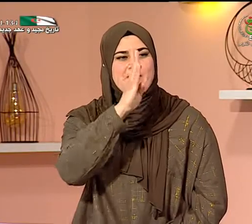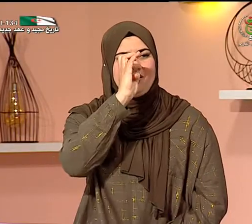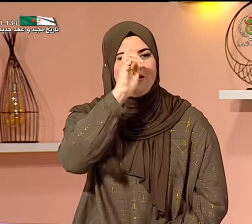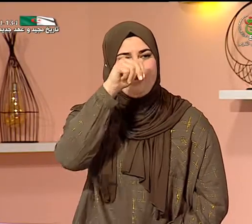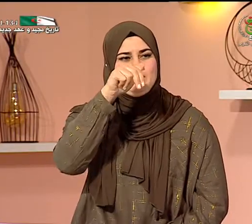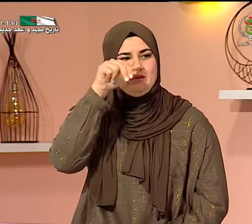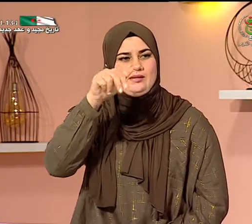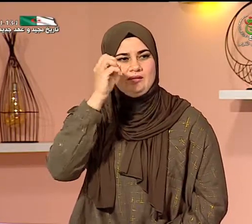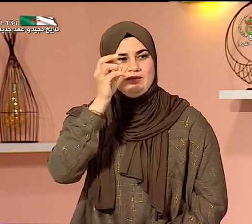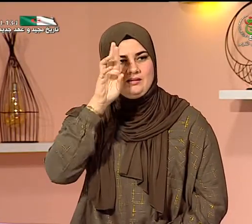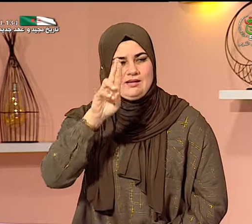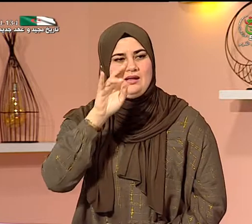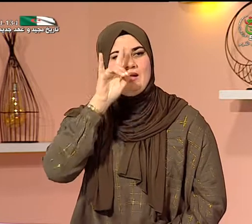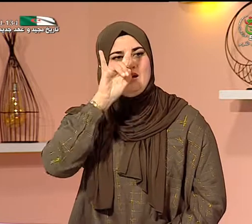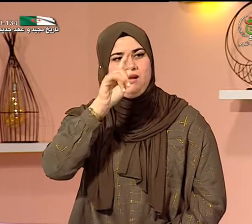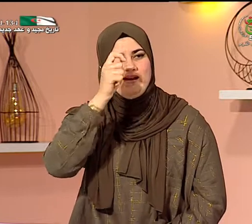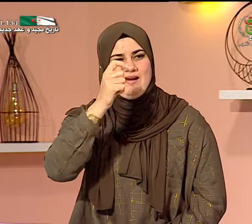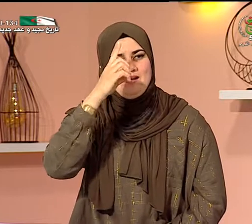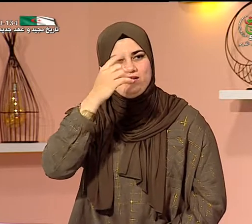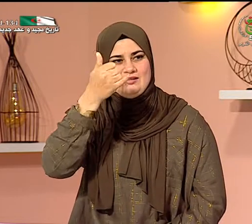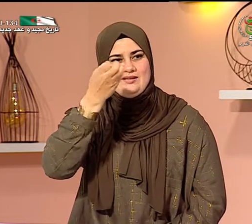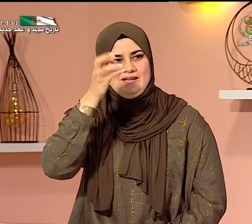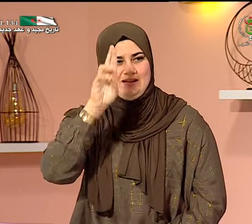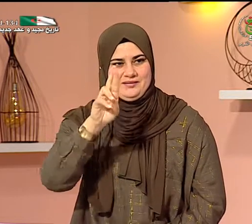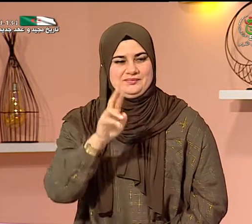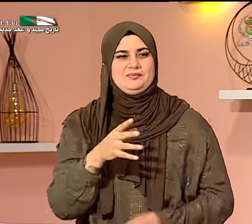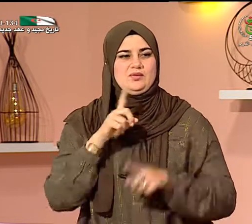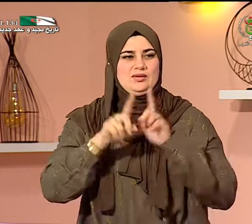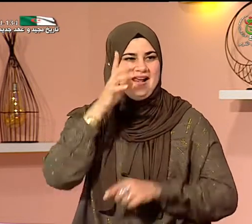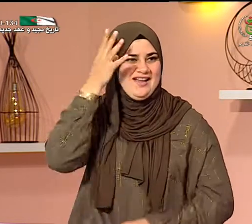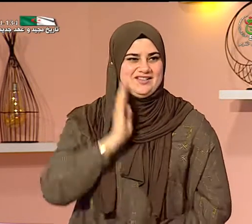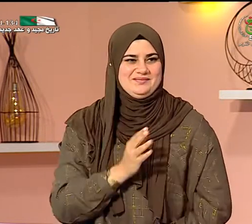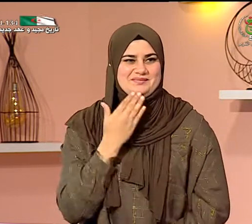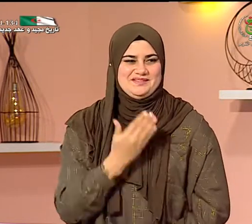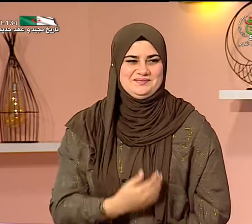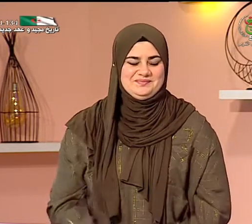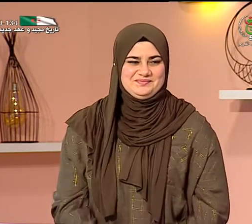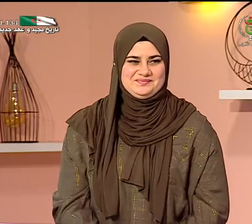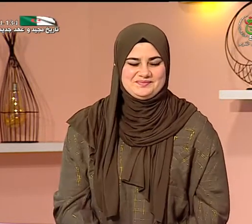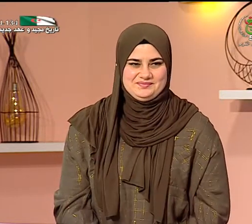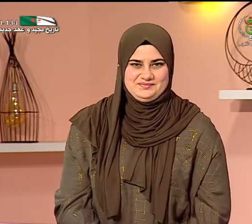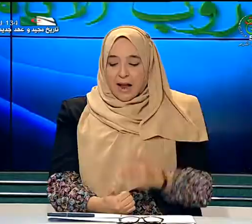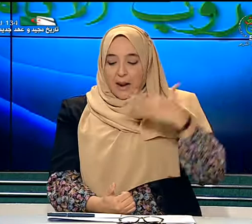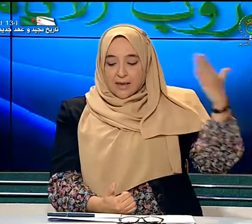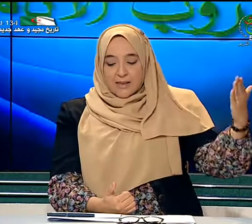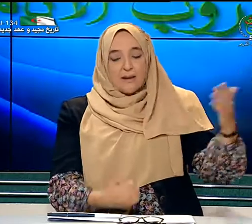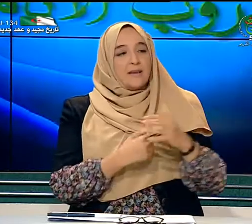بن نور هاجرة ولغة الإشارية هذه على يساري